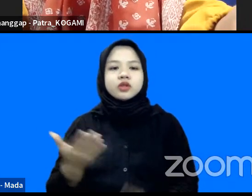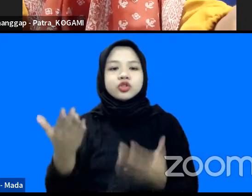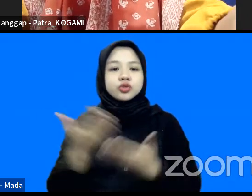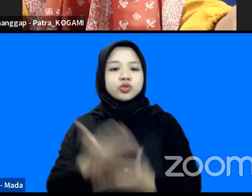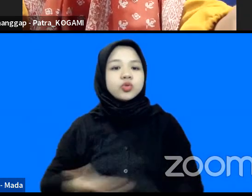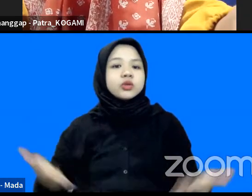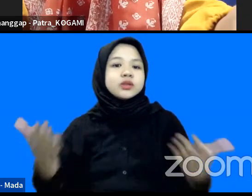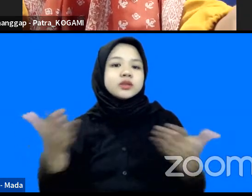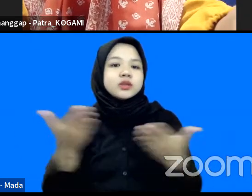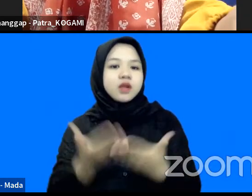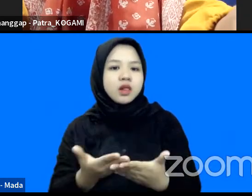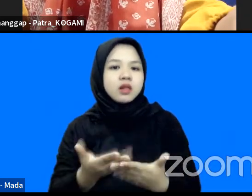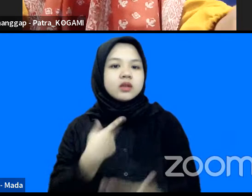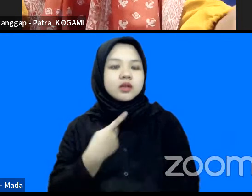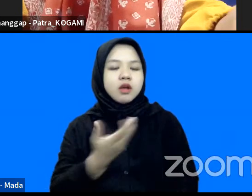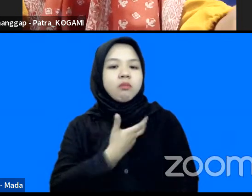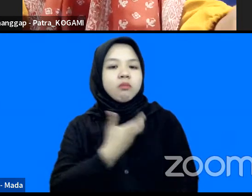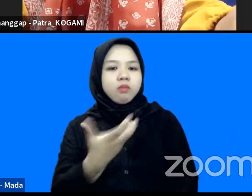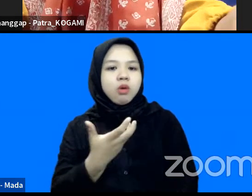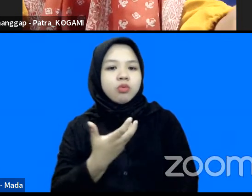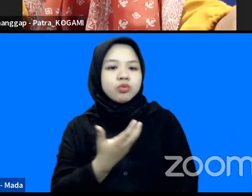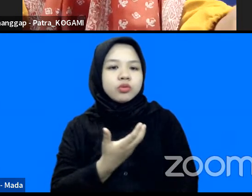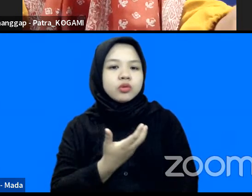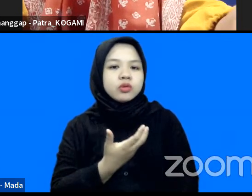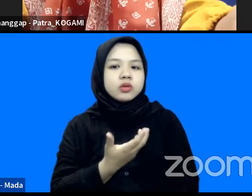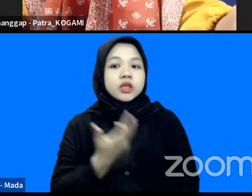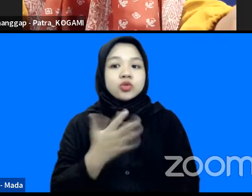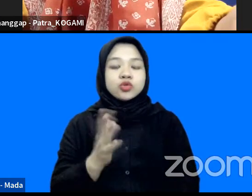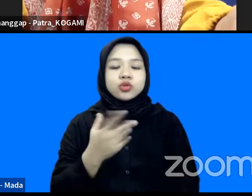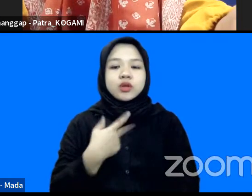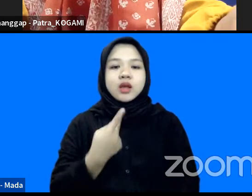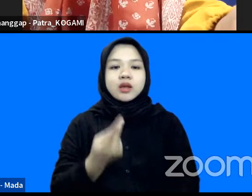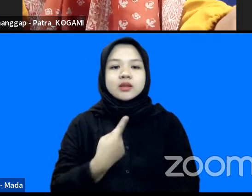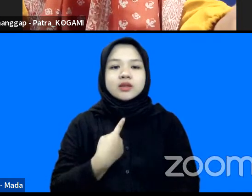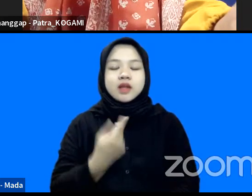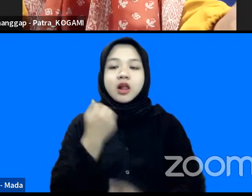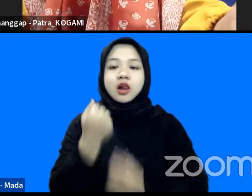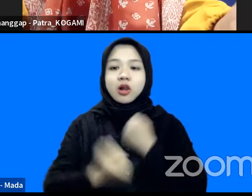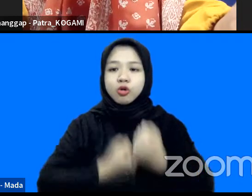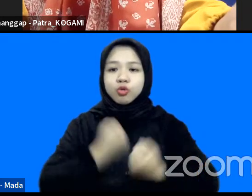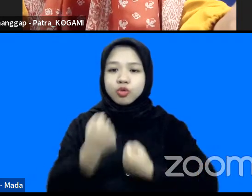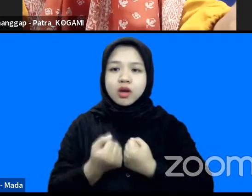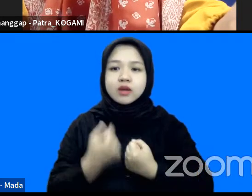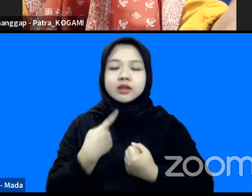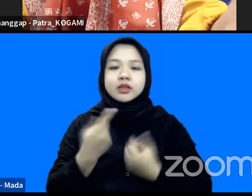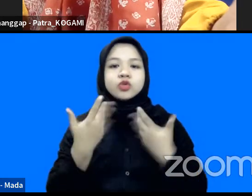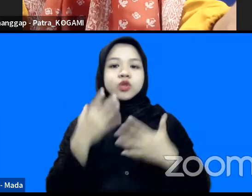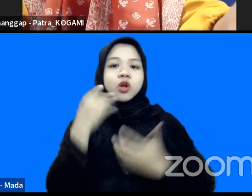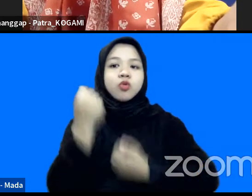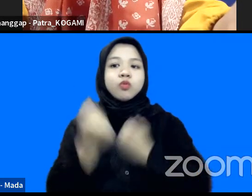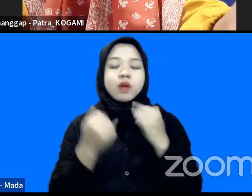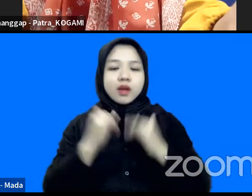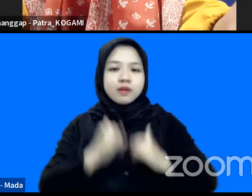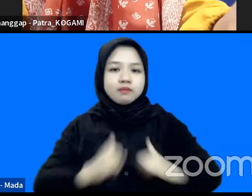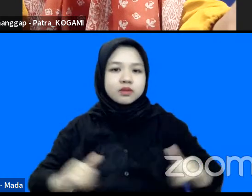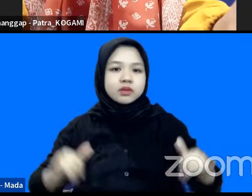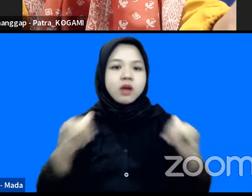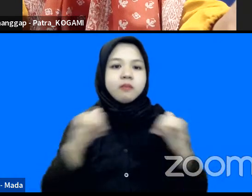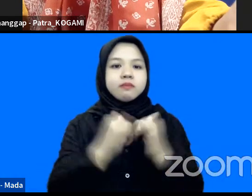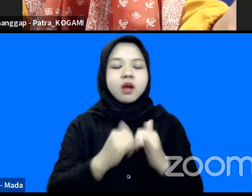sosial sosial logis kita ingin kemudian juga apa yang sudah kita lakukan apa yang sudah kita upayakan bersama itu bisa